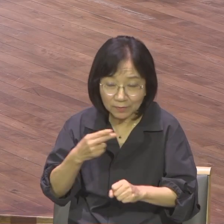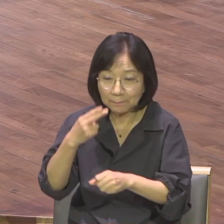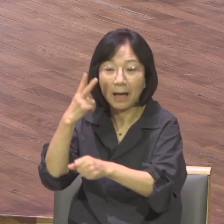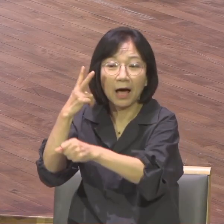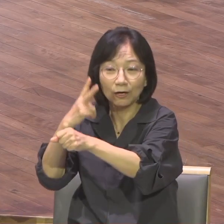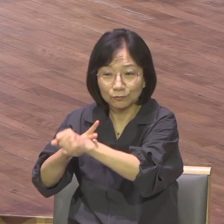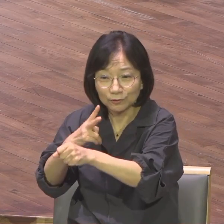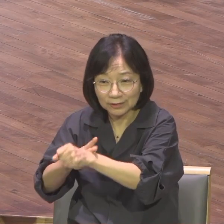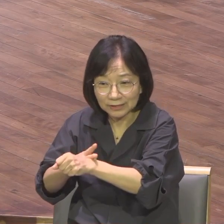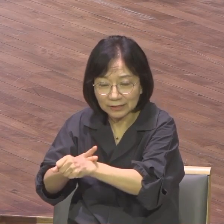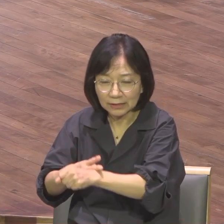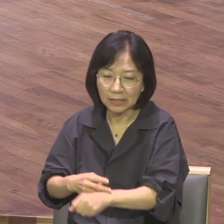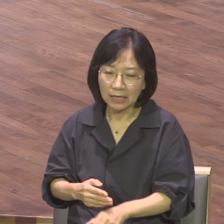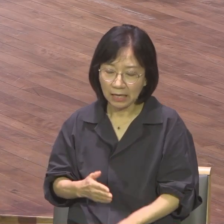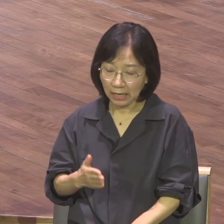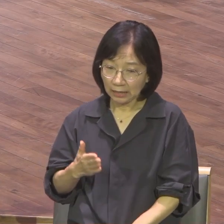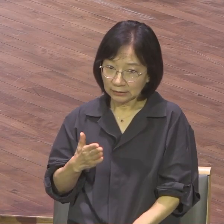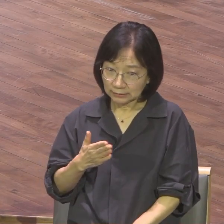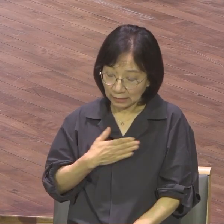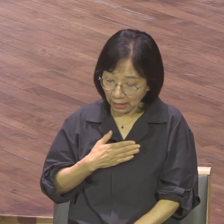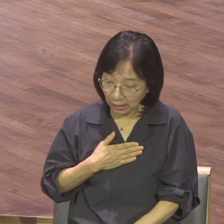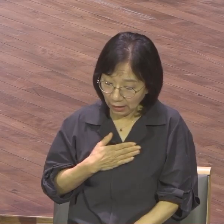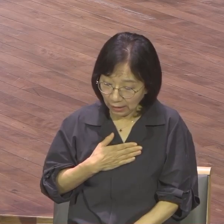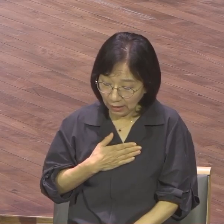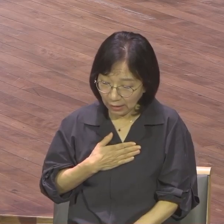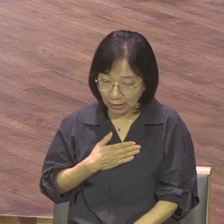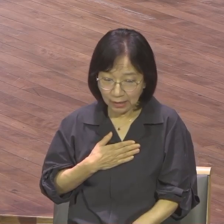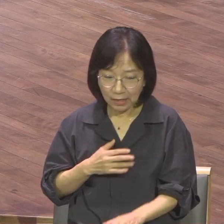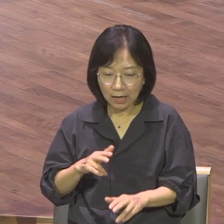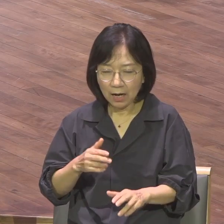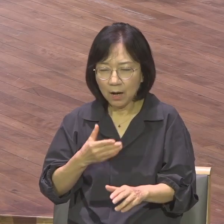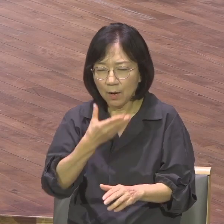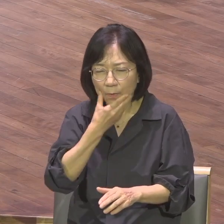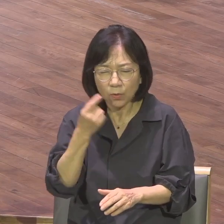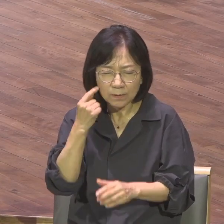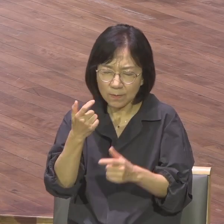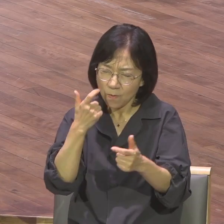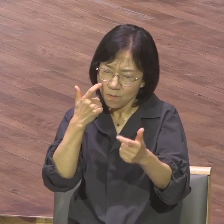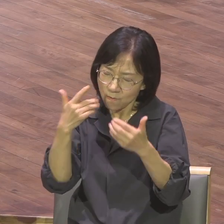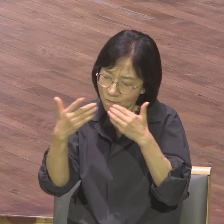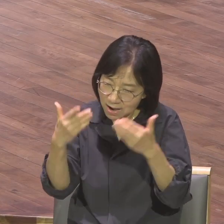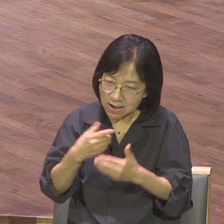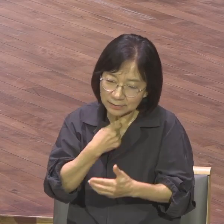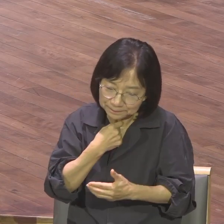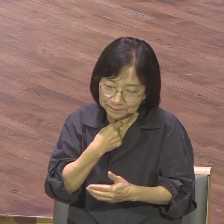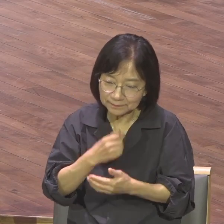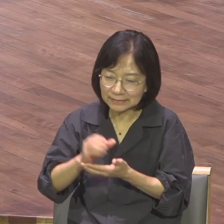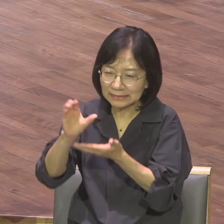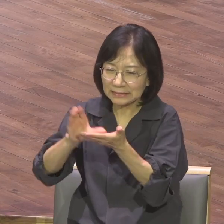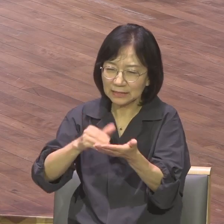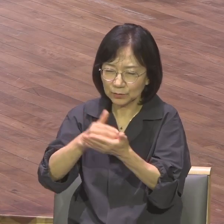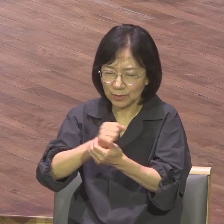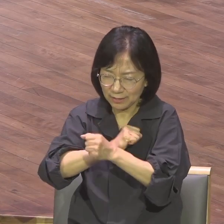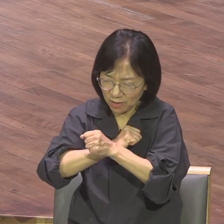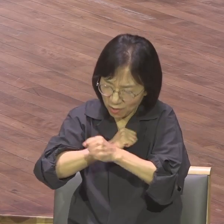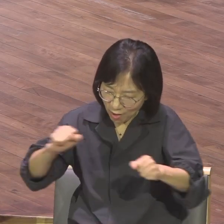난 아직까지도 이 복음에 갈급하다는 것 그 그리스도의 측량할 수 없는 너비와 길이와 깊이의